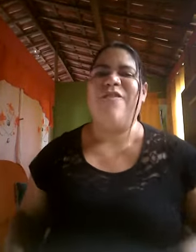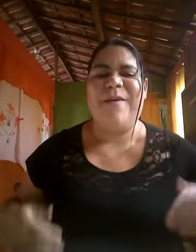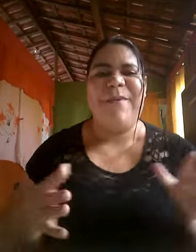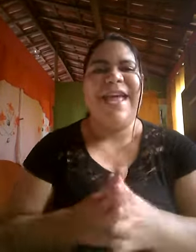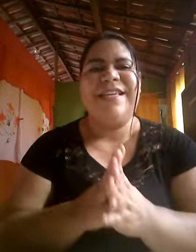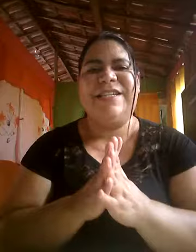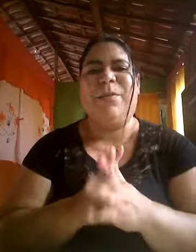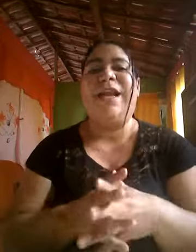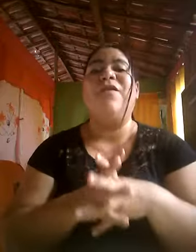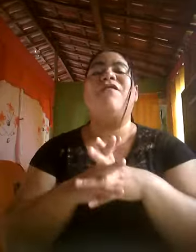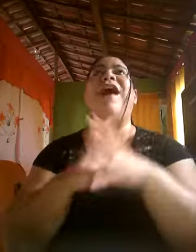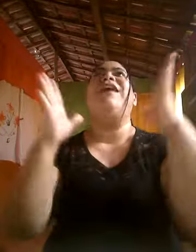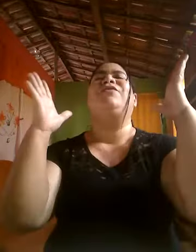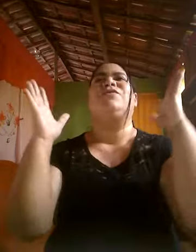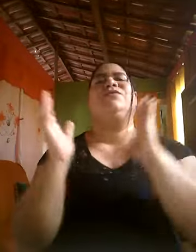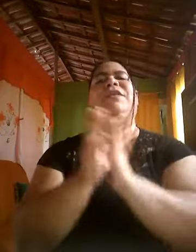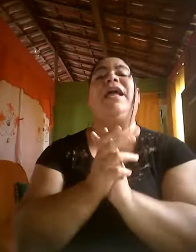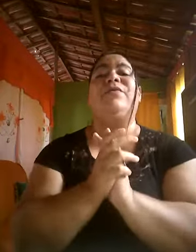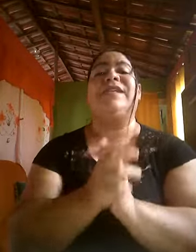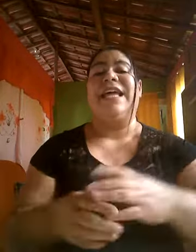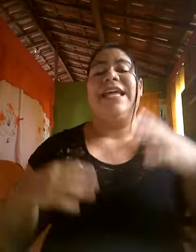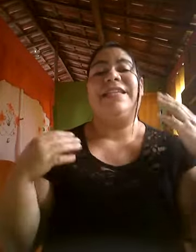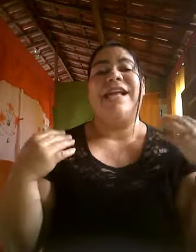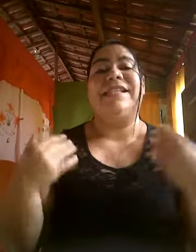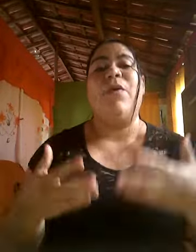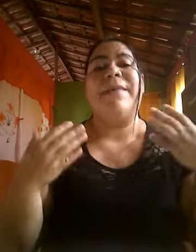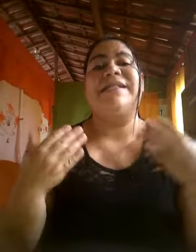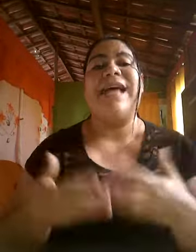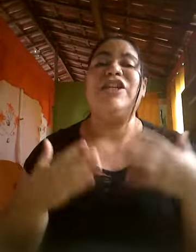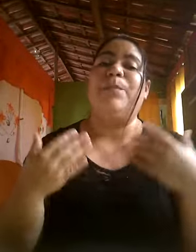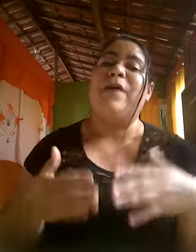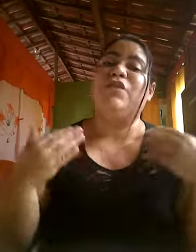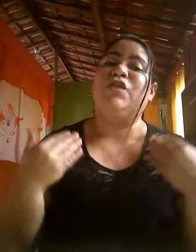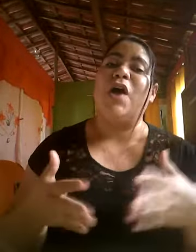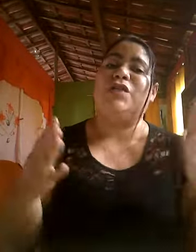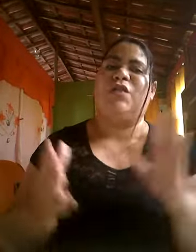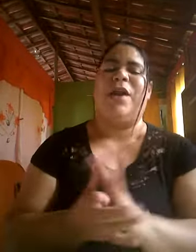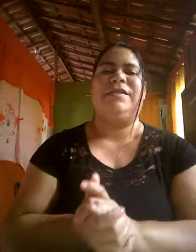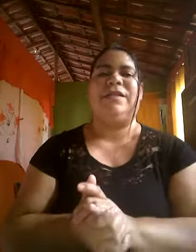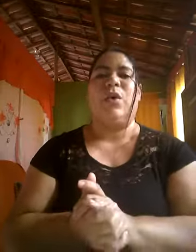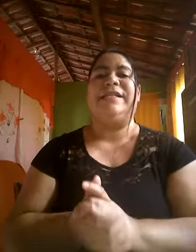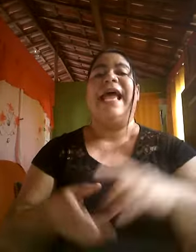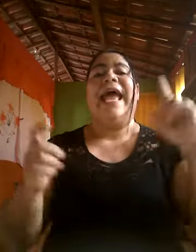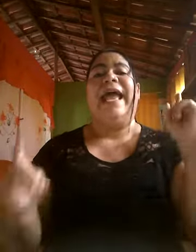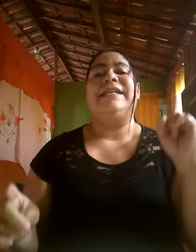novamente para louvar o nosso Deus e trazer uma mensagem para os nossos corações. Em